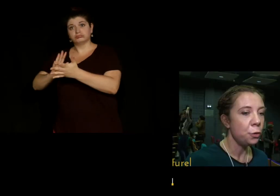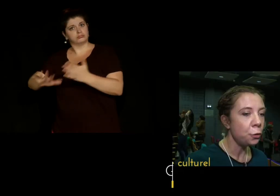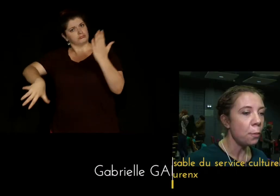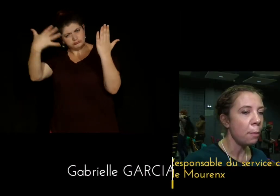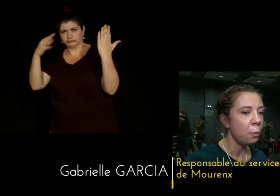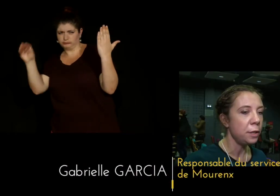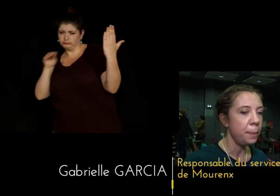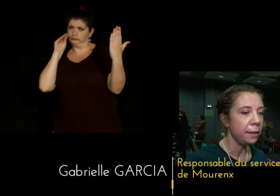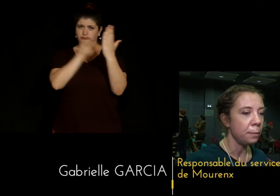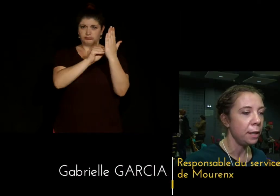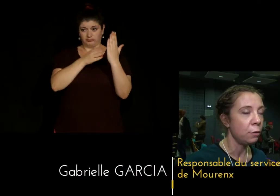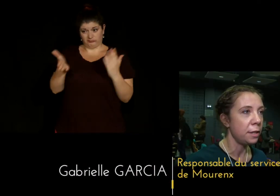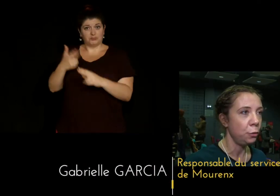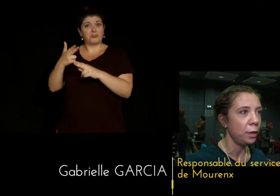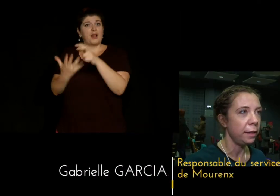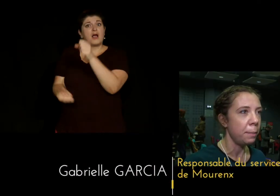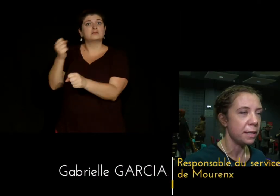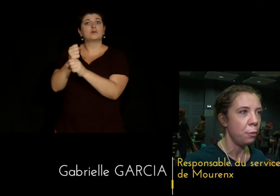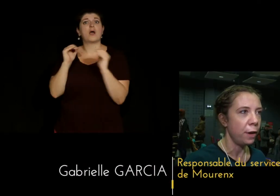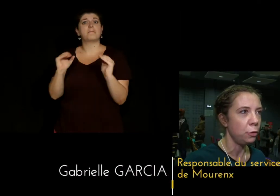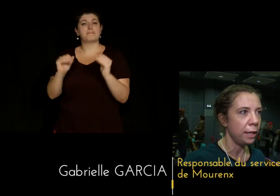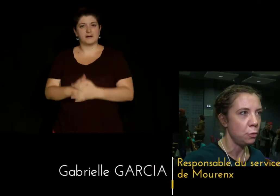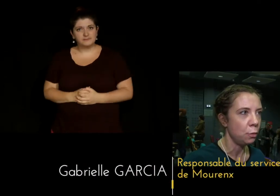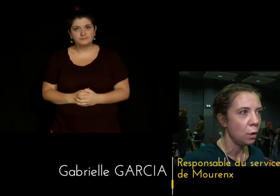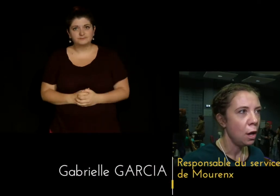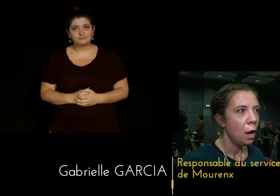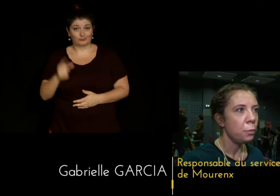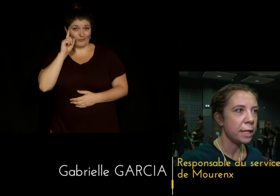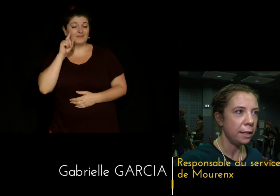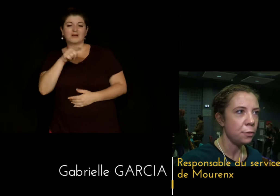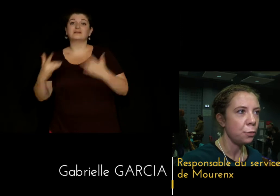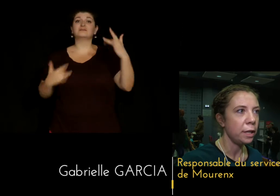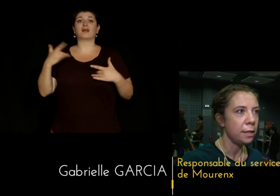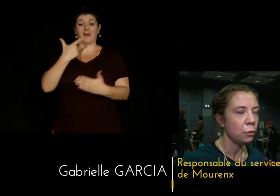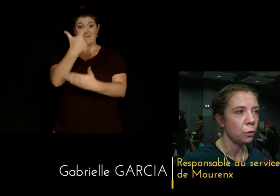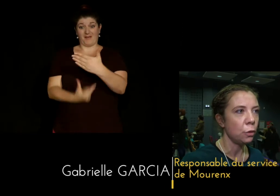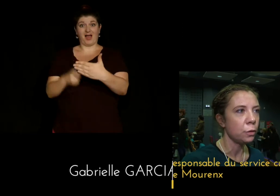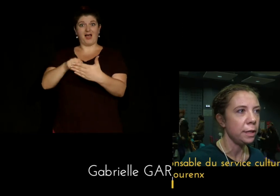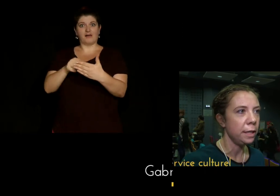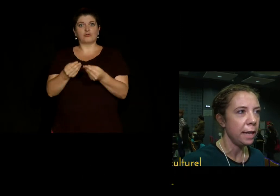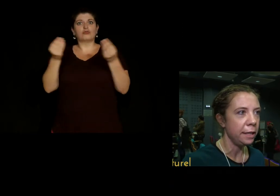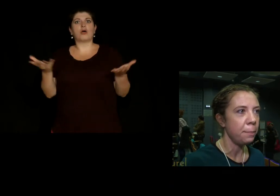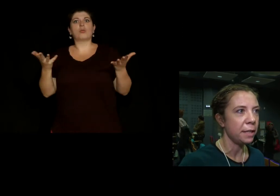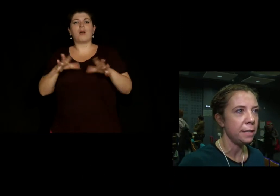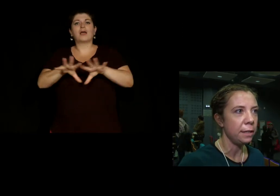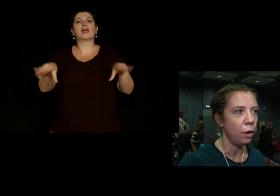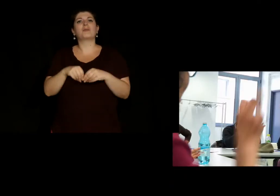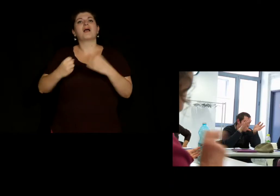justement à propos des spectacles bilingues c'est tout l'intérêt parce que ça peut faire le trait d'union puisqu'il y a des sourds et des entendants il y a une équipe artistique tout un